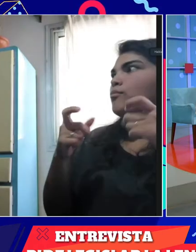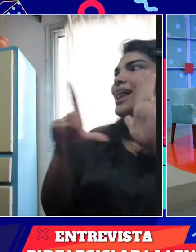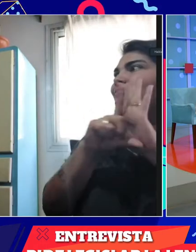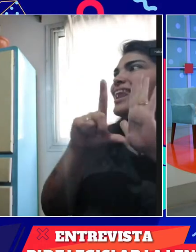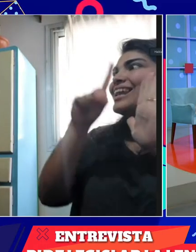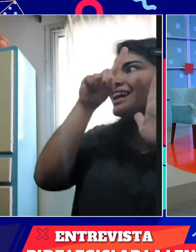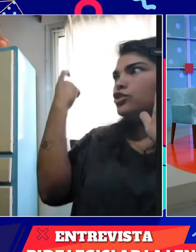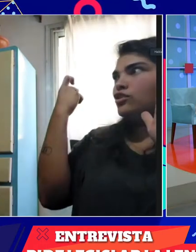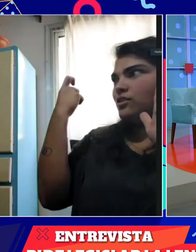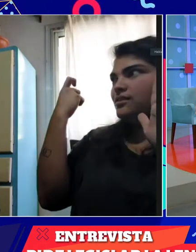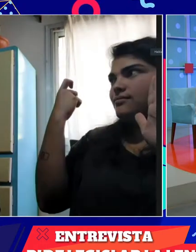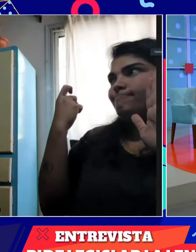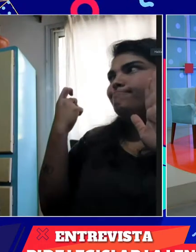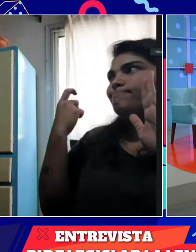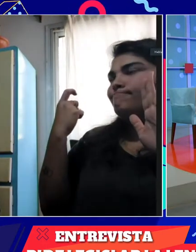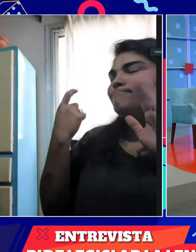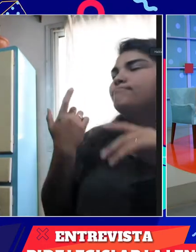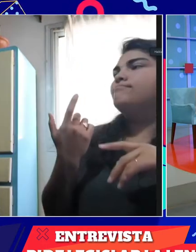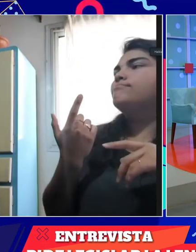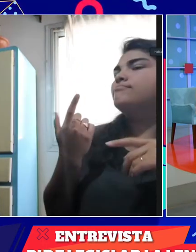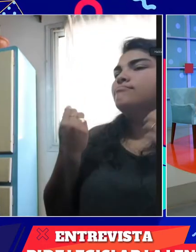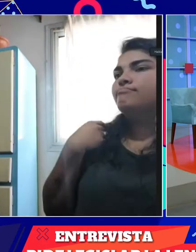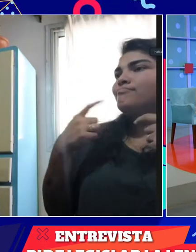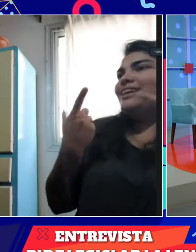Bien, ahora lo que necesitamos es que se apruebe esta ley nacional.